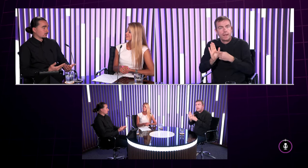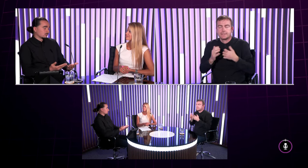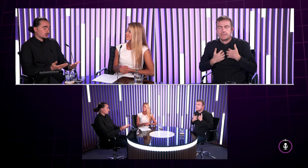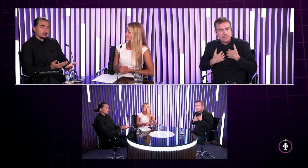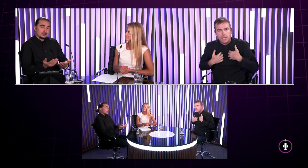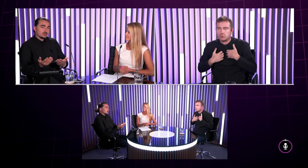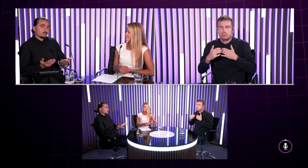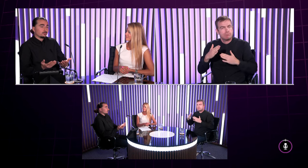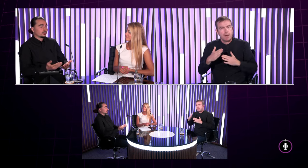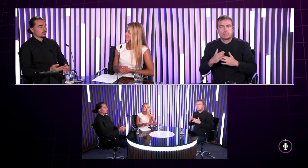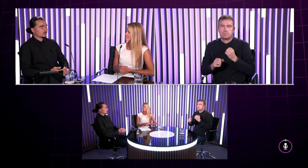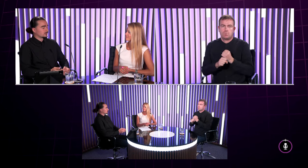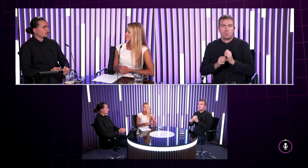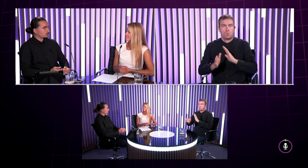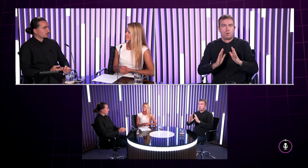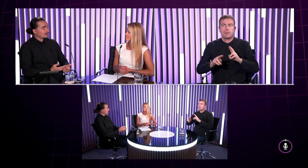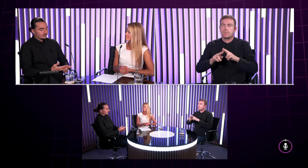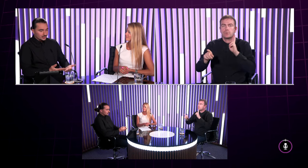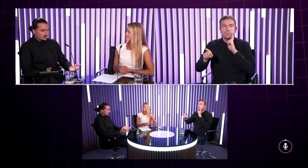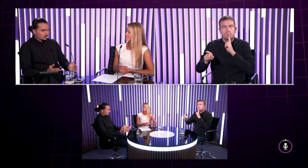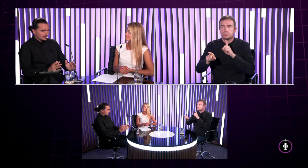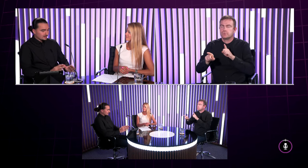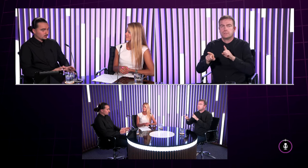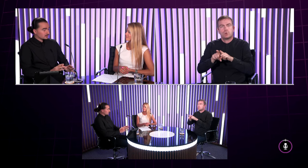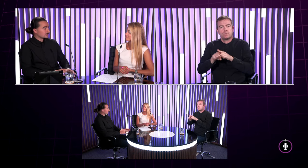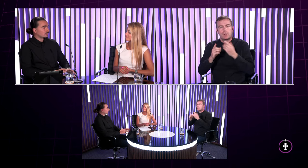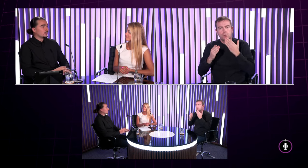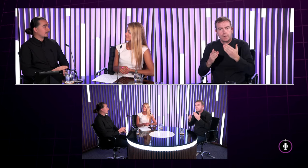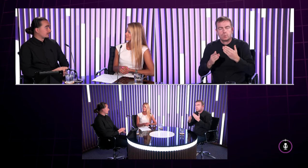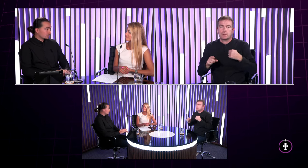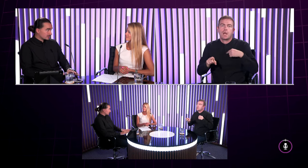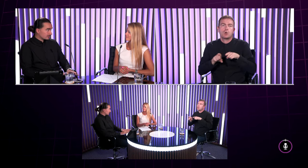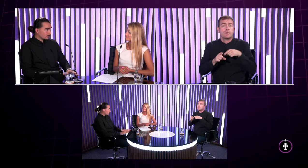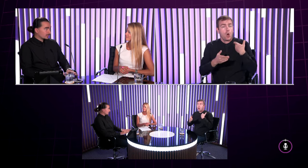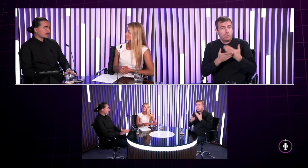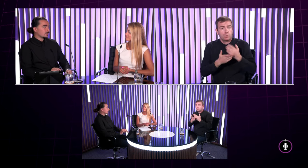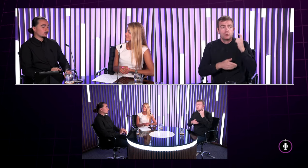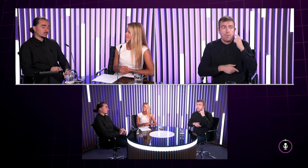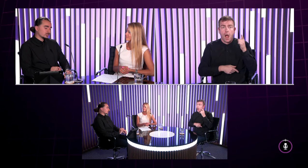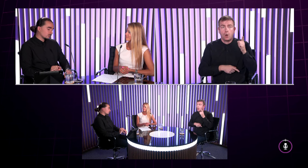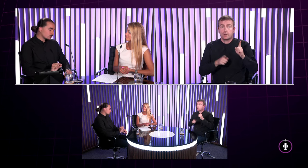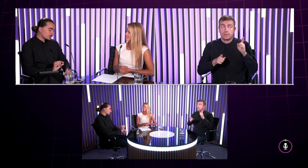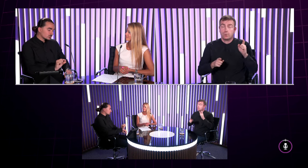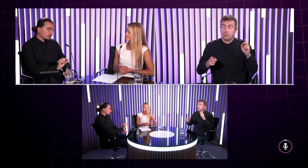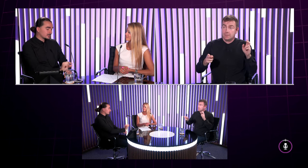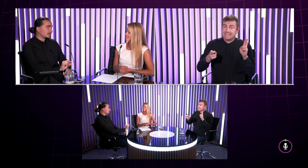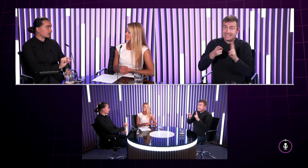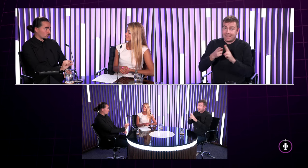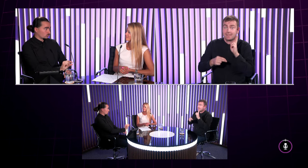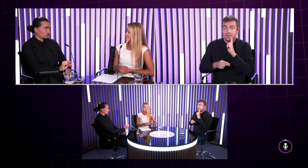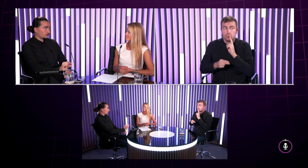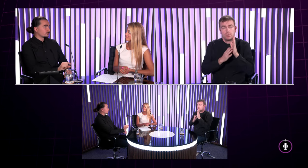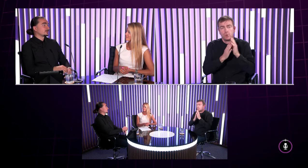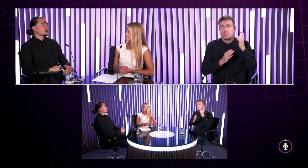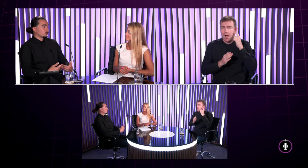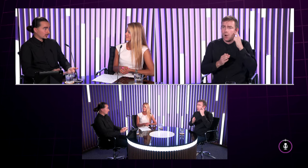vrátiť a to možno tak by som opreduž odporúčil všetkým, ktorí sa s nepočujúcim stretnú nebojte sa tej komunikácie ukážete nepočujúcimu že mu viete dať